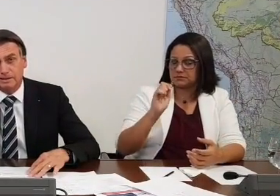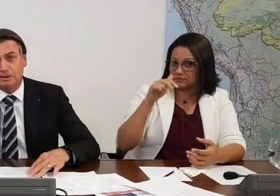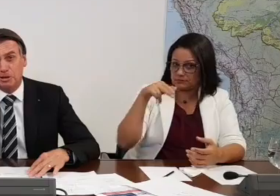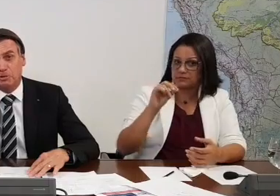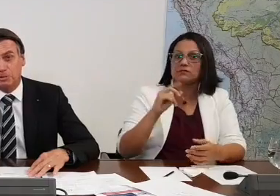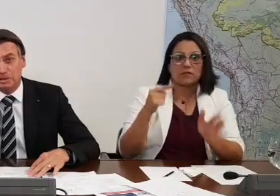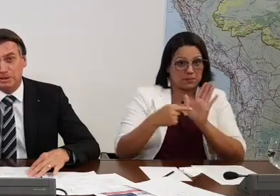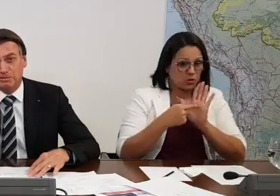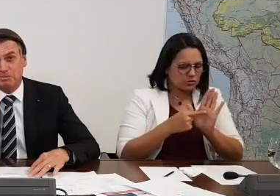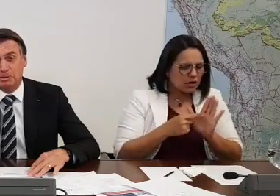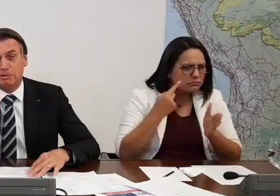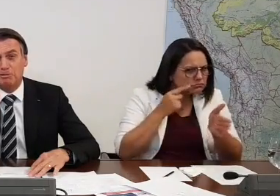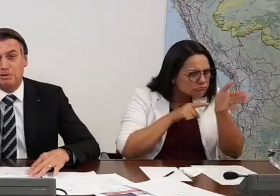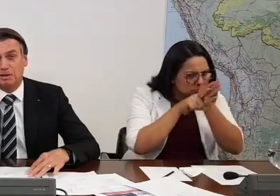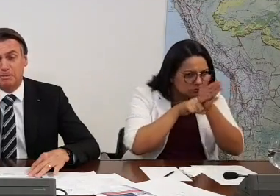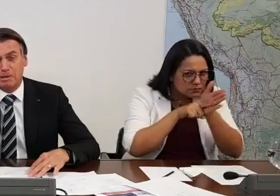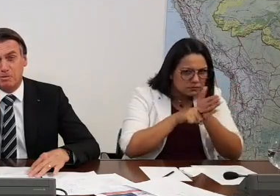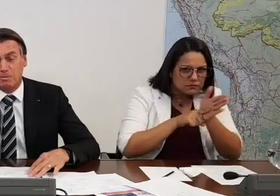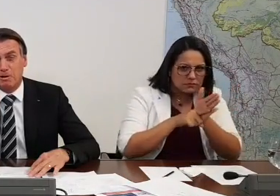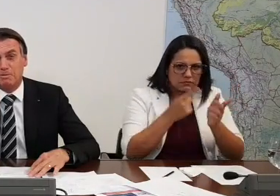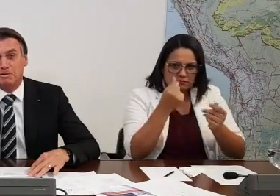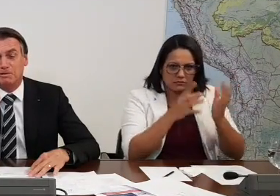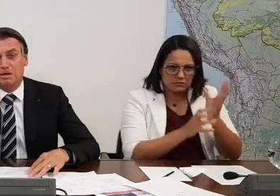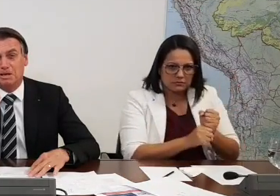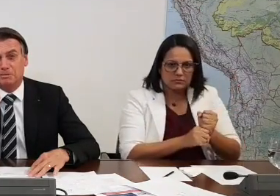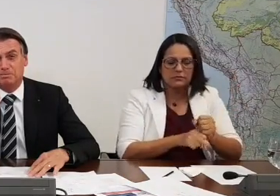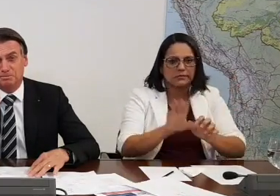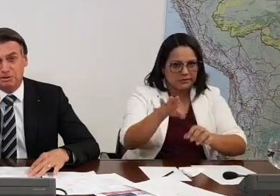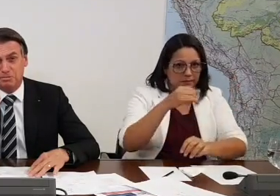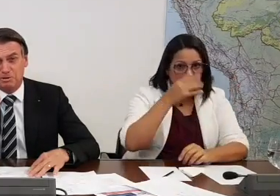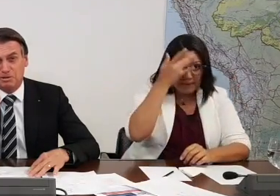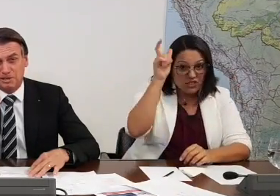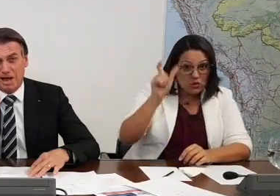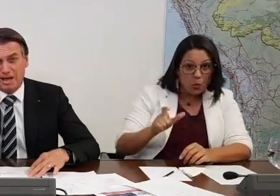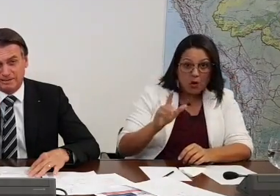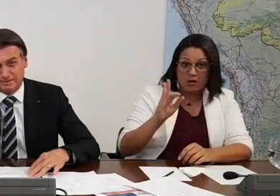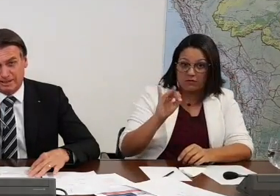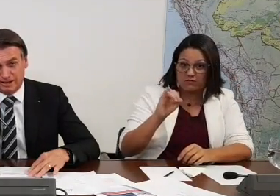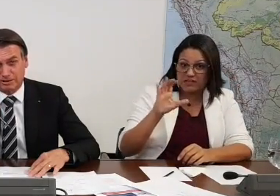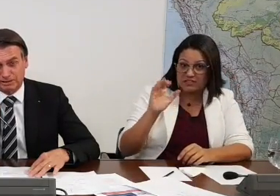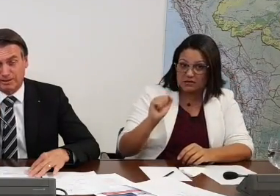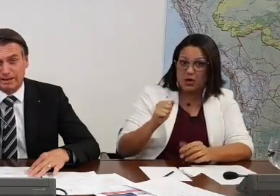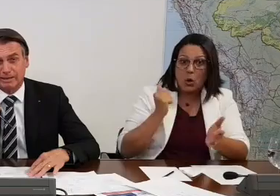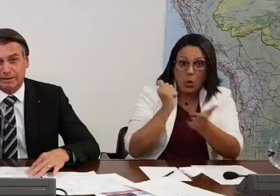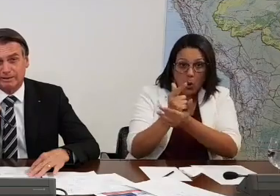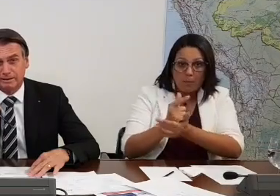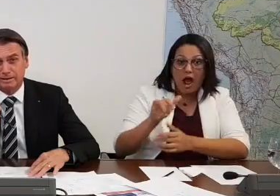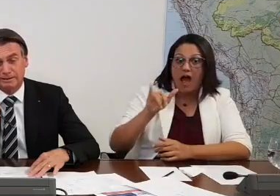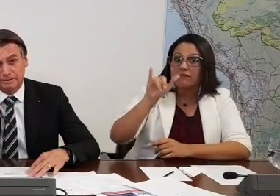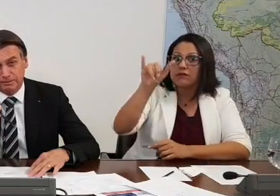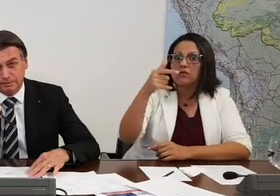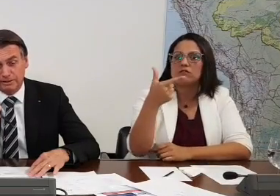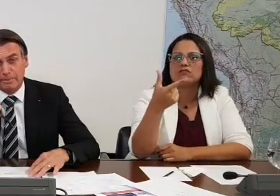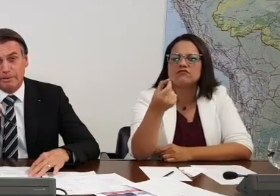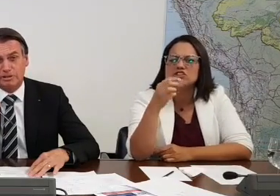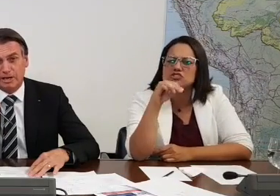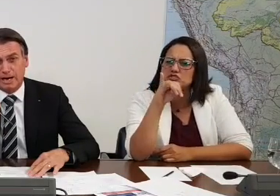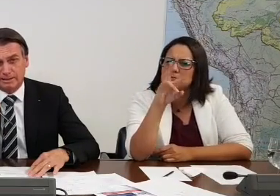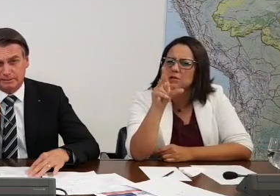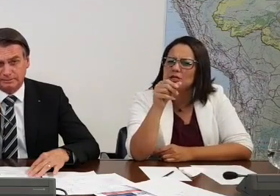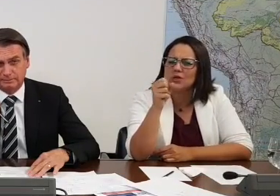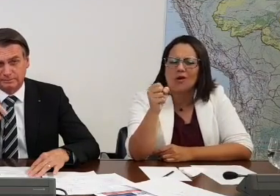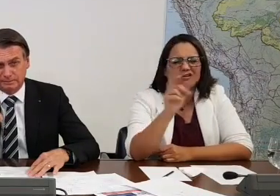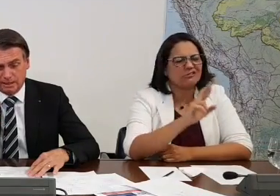inclusive, pessoa física. A pessoa comprou um aviãozinho aí, 20 milhões de reais. Tá legal? Estou dando um recado aí? Vim na